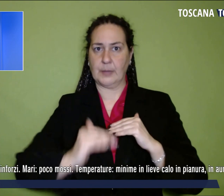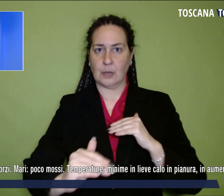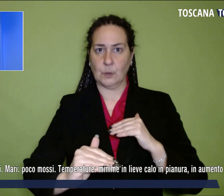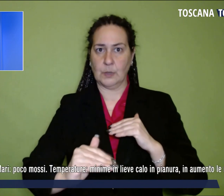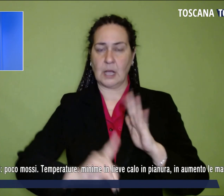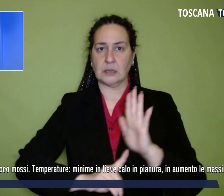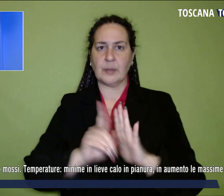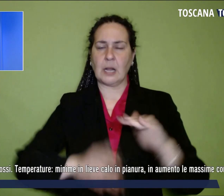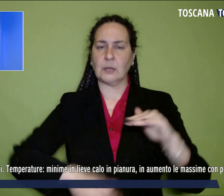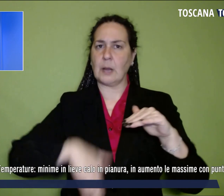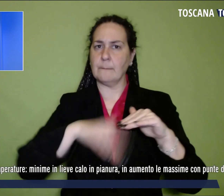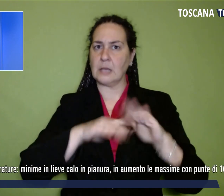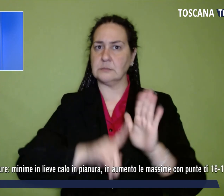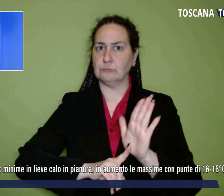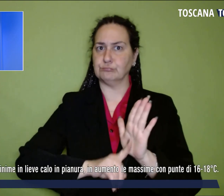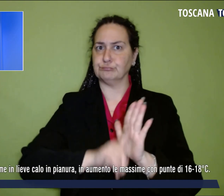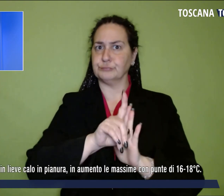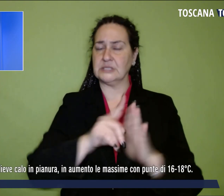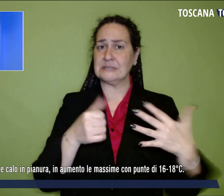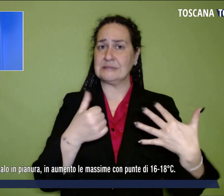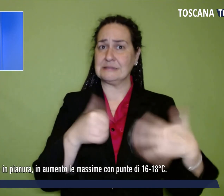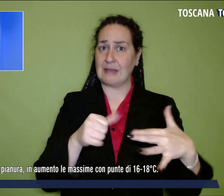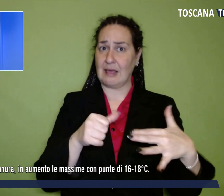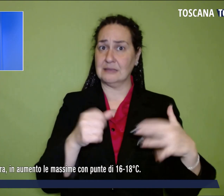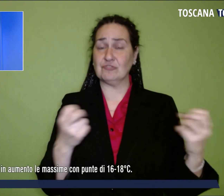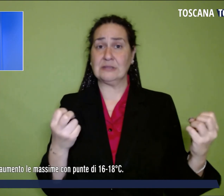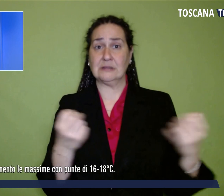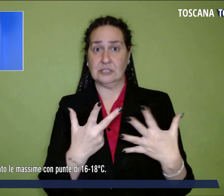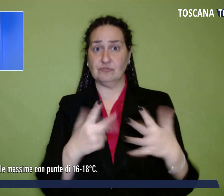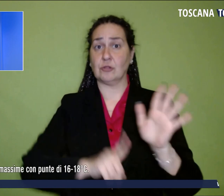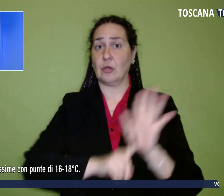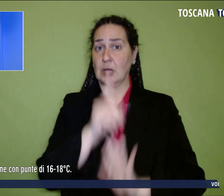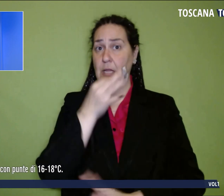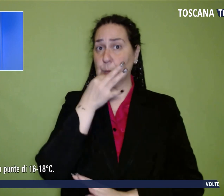massime con punti di 16 e 18 gradi.